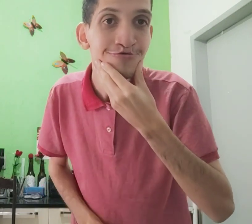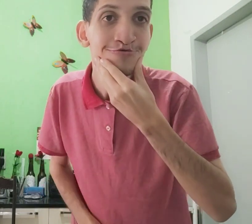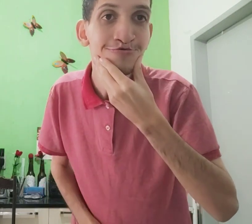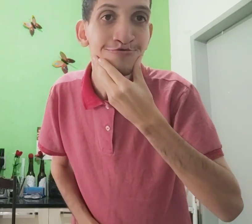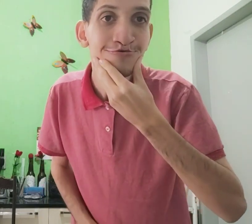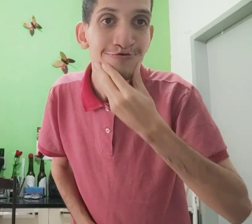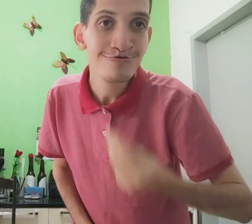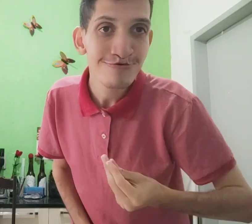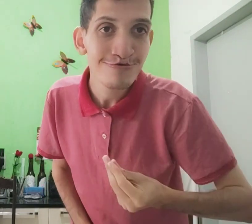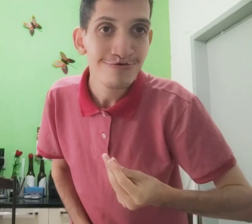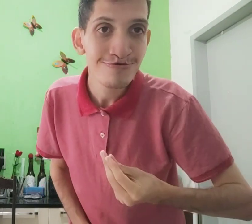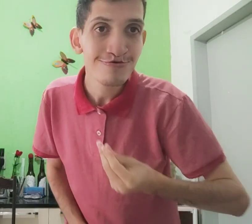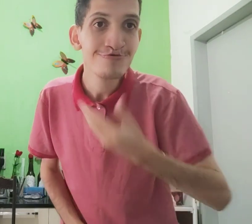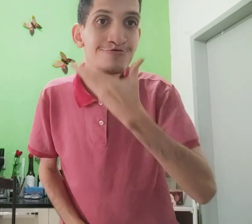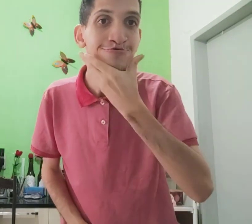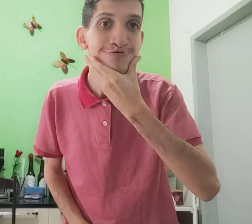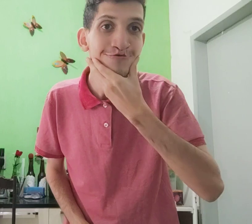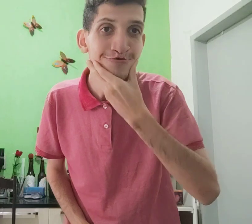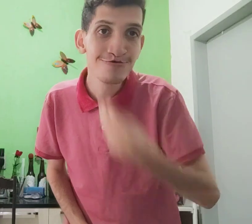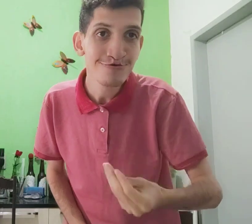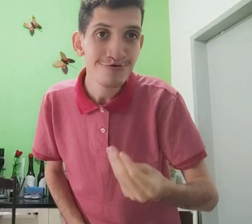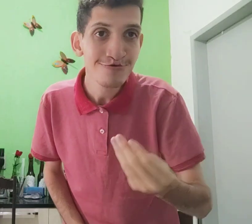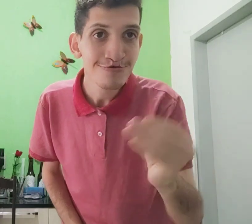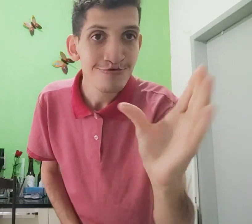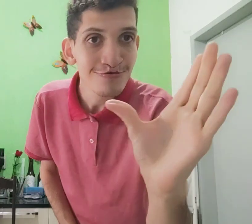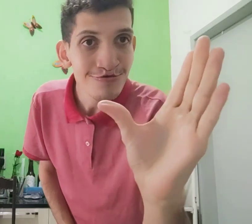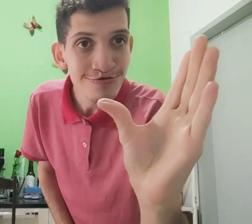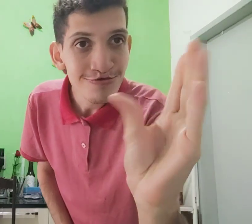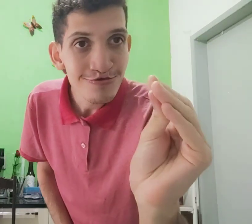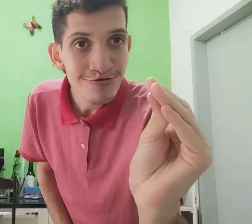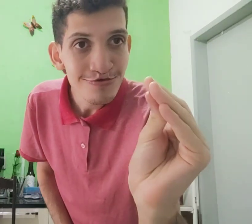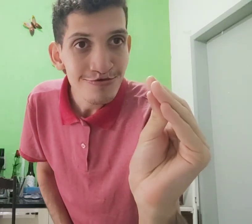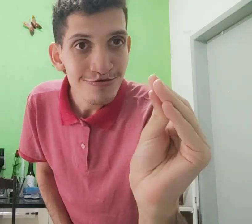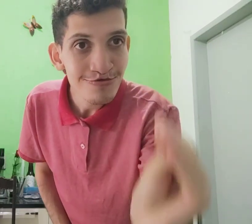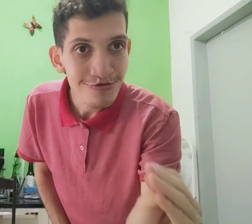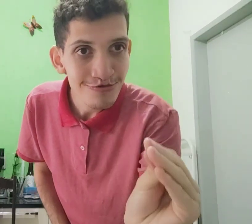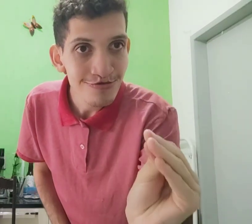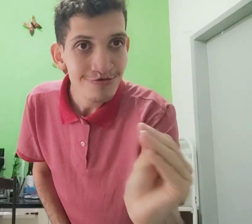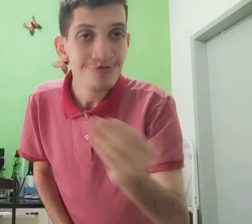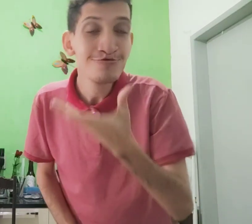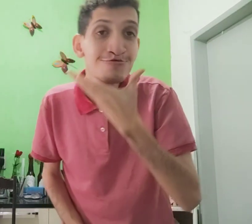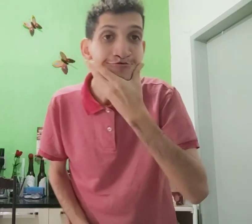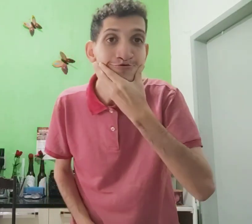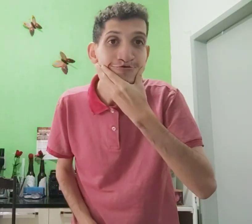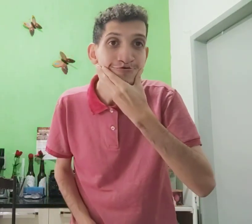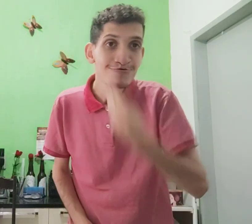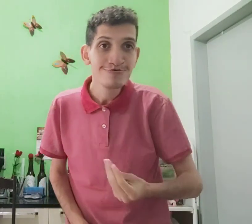para mais, pensando, assim, olha, assim, ó,